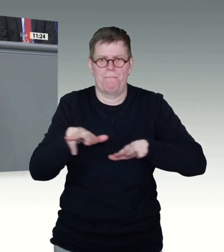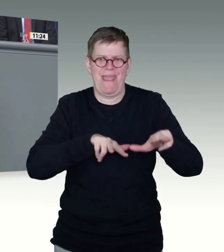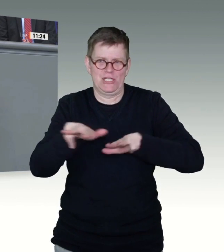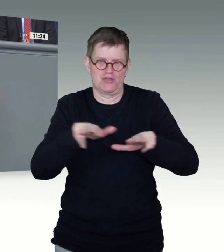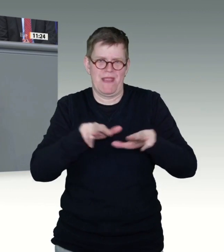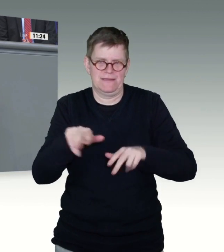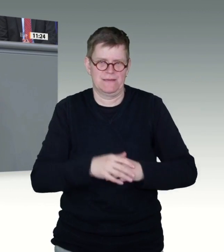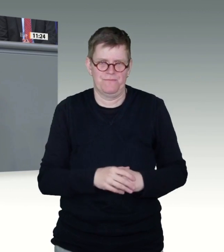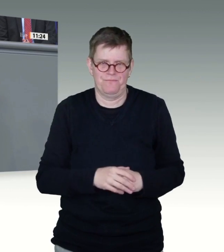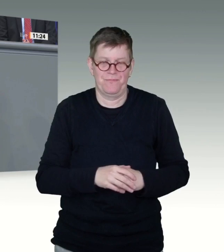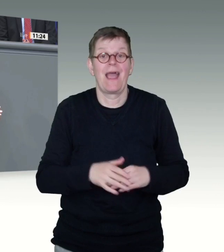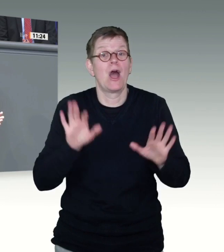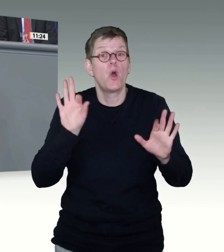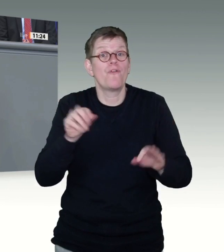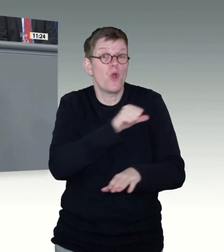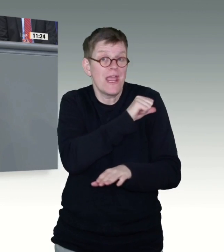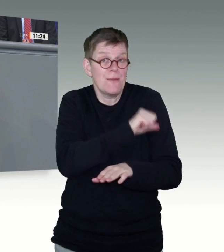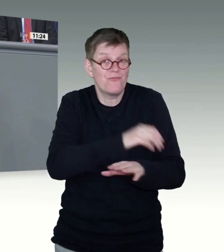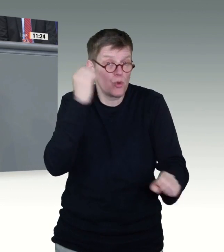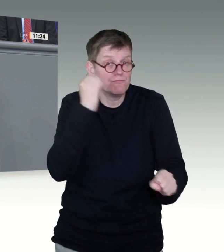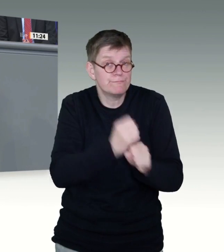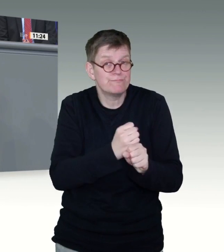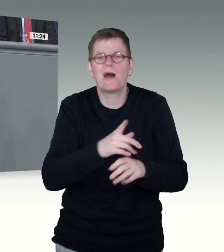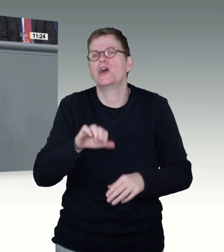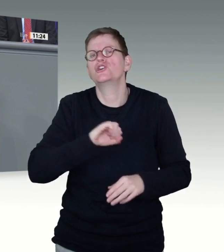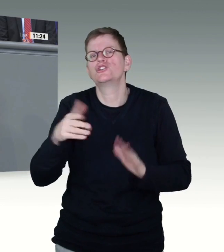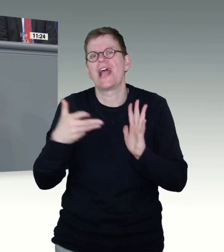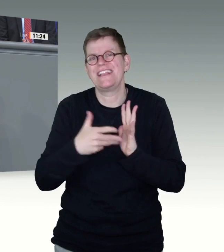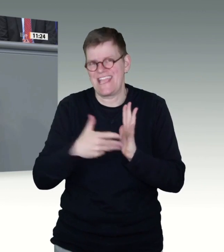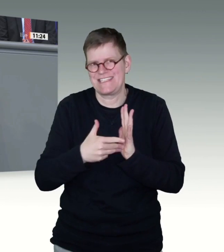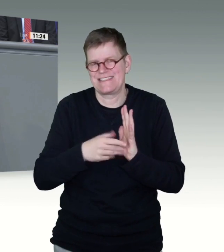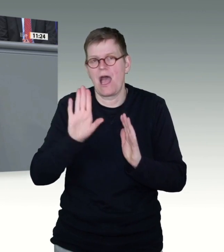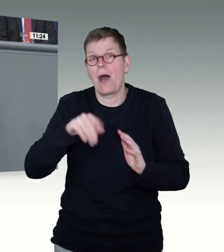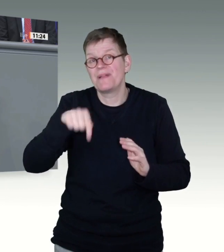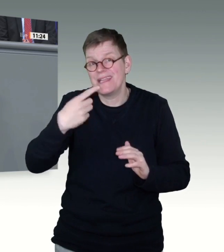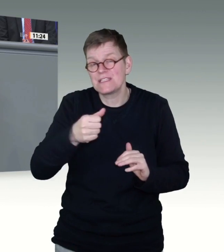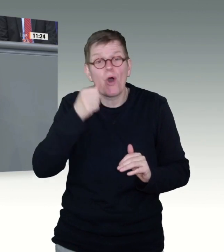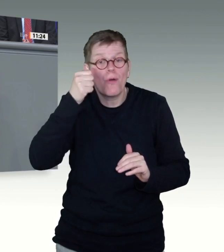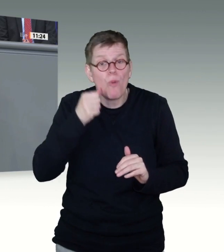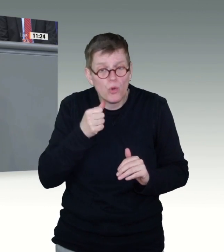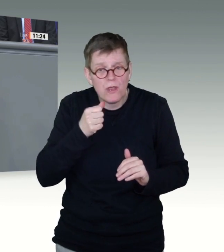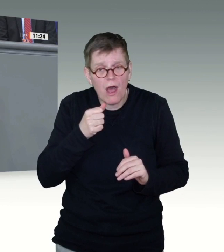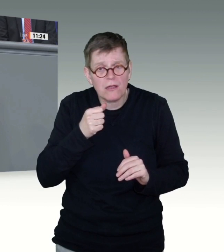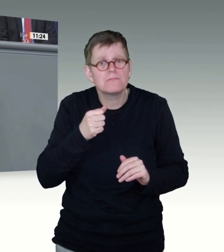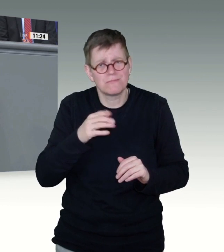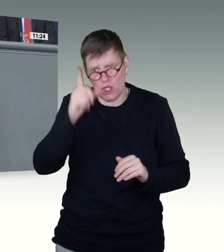nicht nur für Impfungen. Wie sieht es mit den Schnelltests aus? Ab Montag soll jeder hier in Deutschland die Möglichkeit haben, sich einmal einen Schnelltest